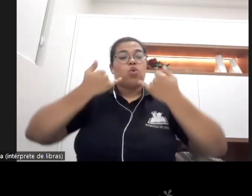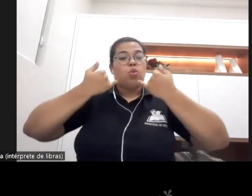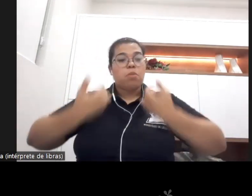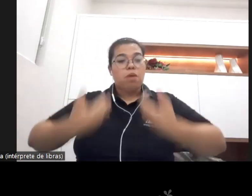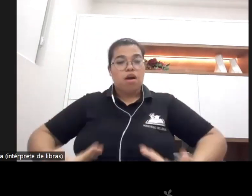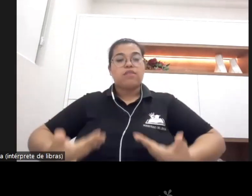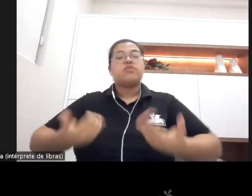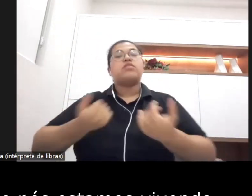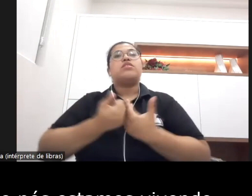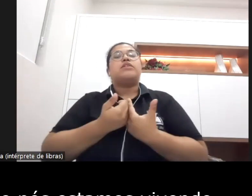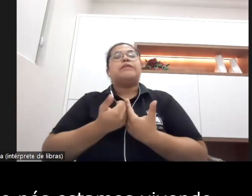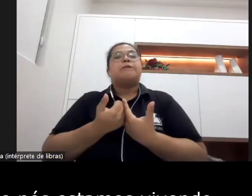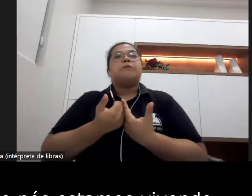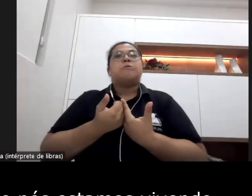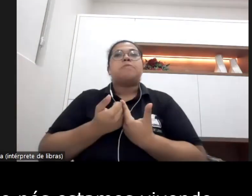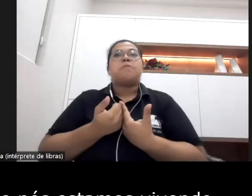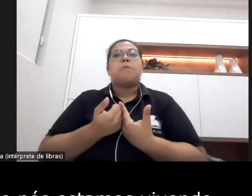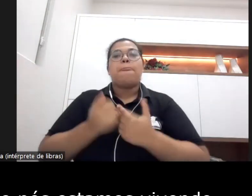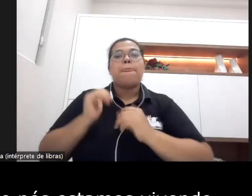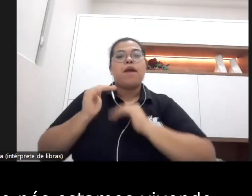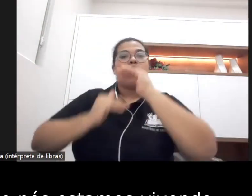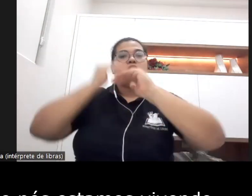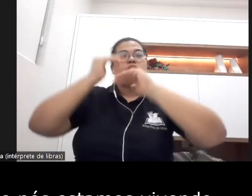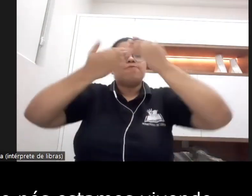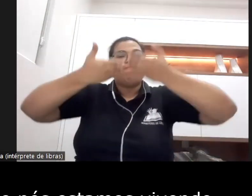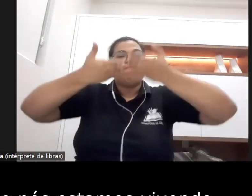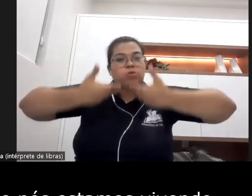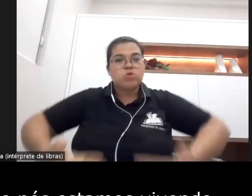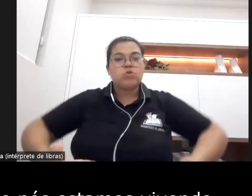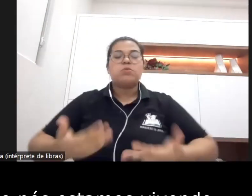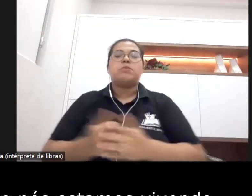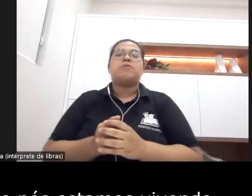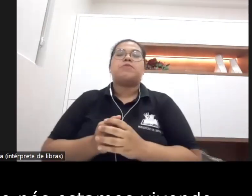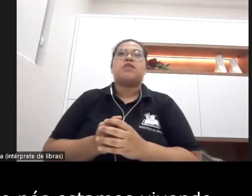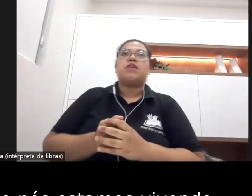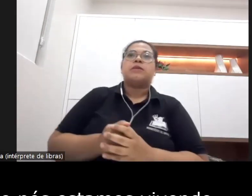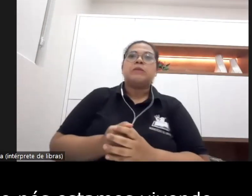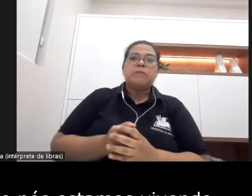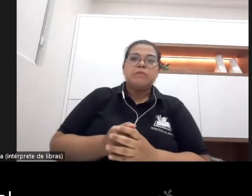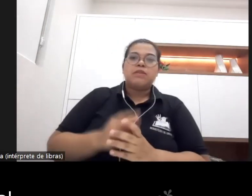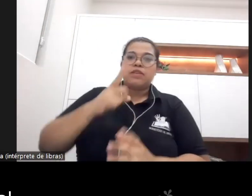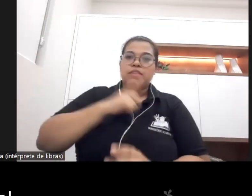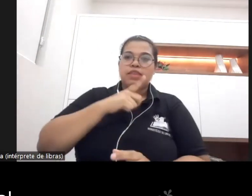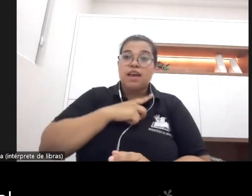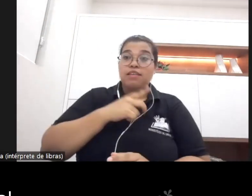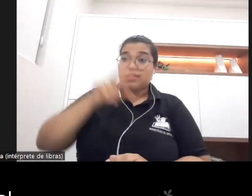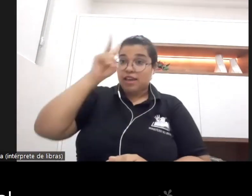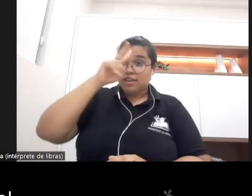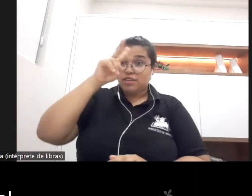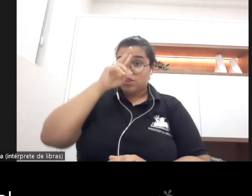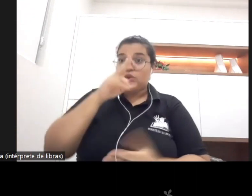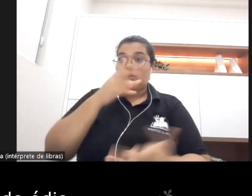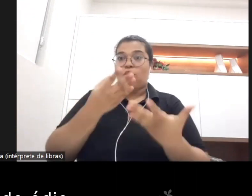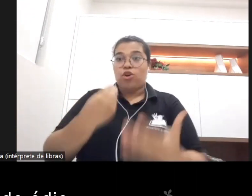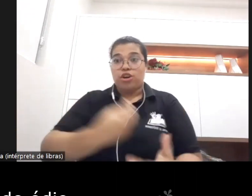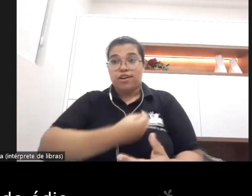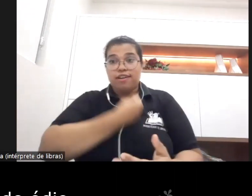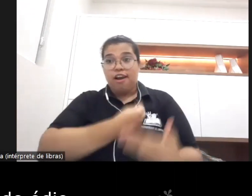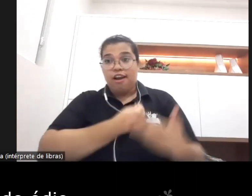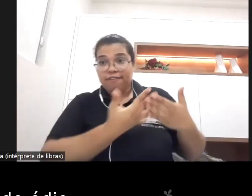a um momento histórico que nós estamos vivendo no qual